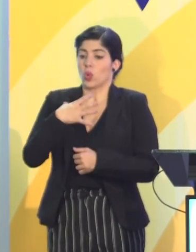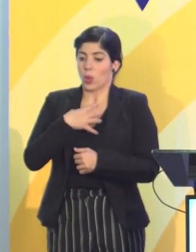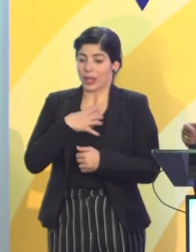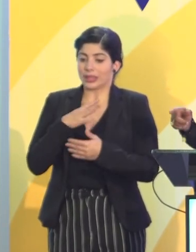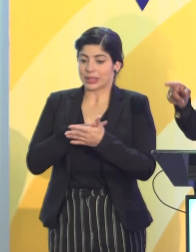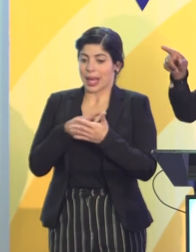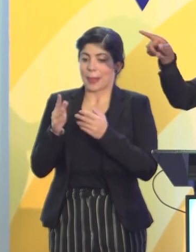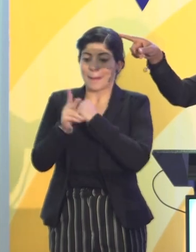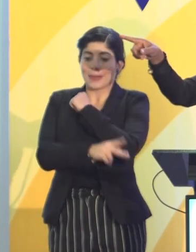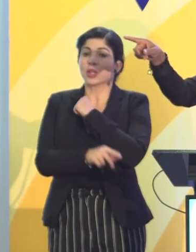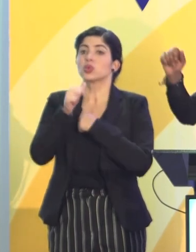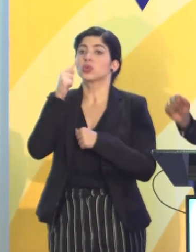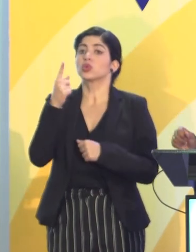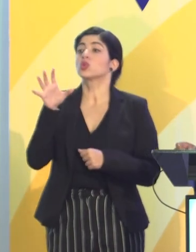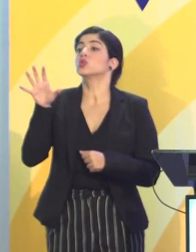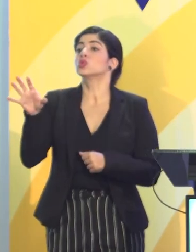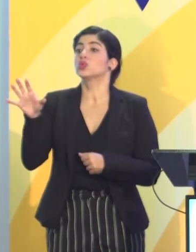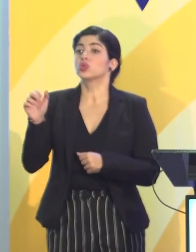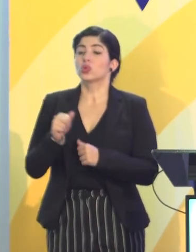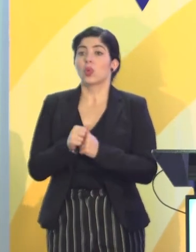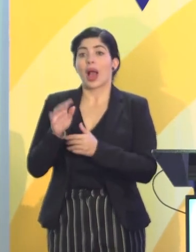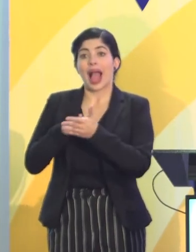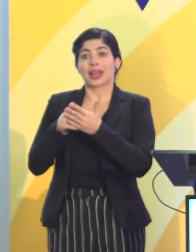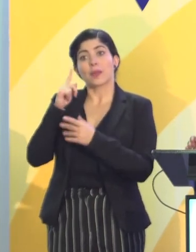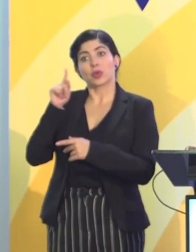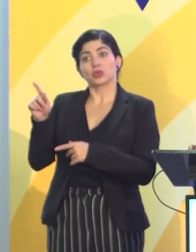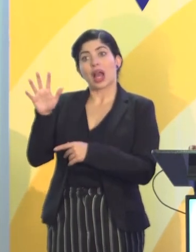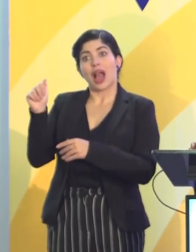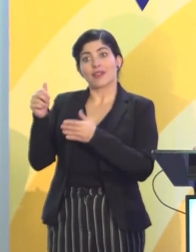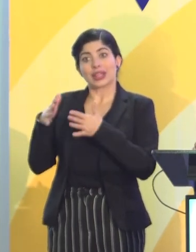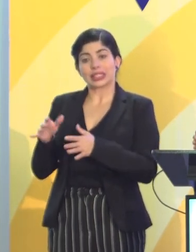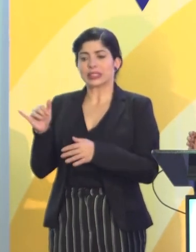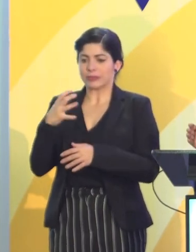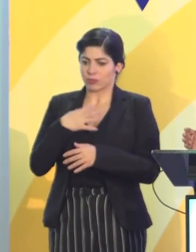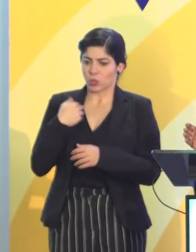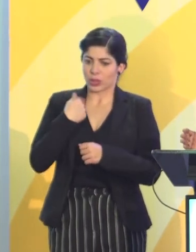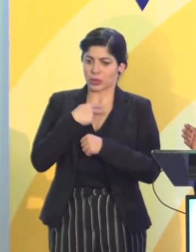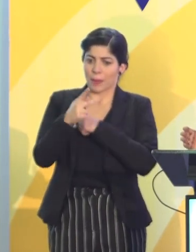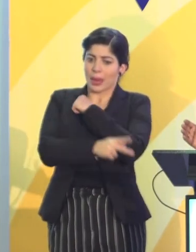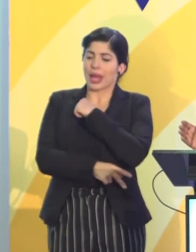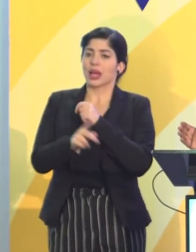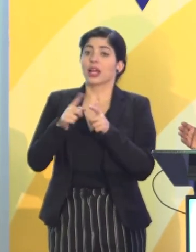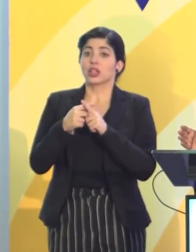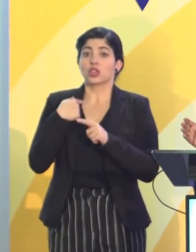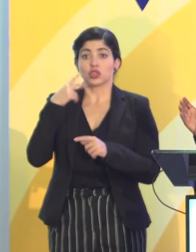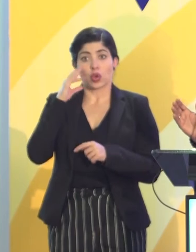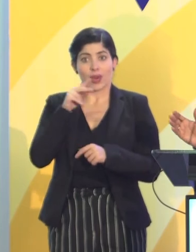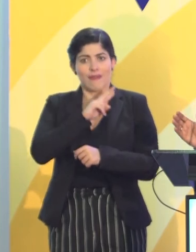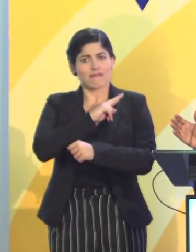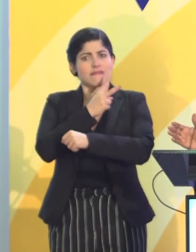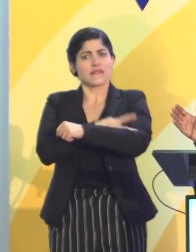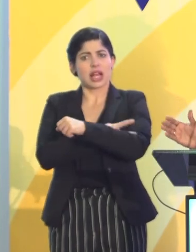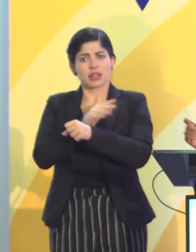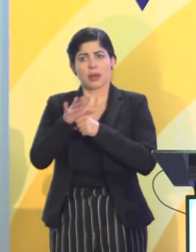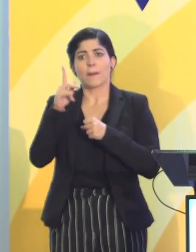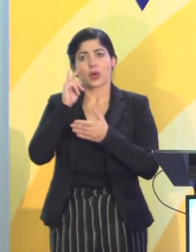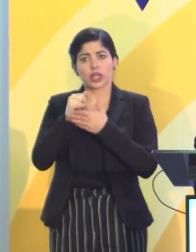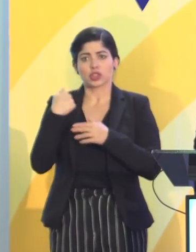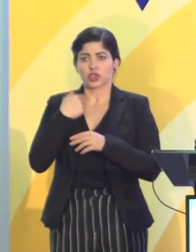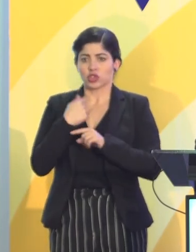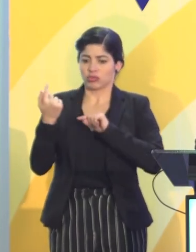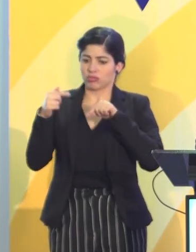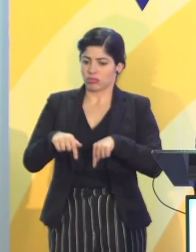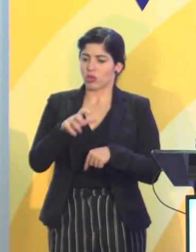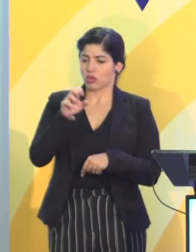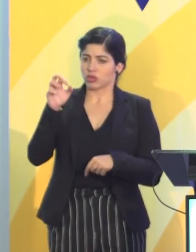país, no es sólo su agenda por ser afrodescendiente, y eso me parece que es de una valentía absoluta, por eso estamos en